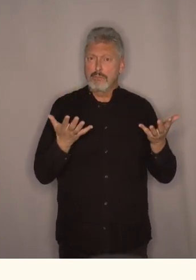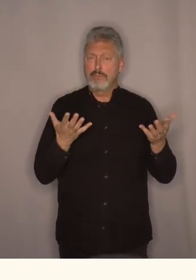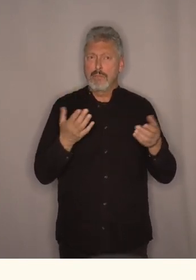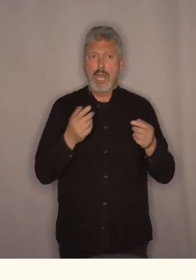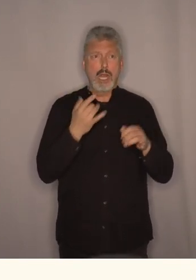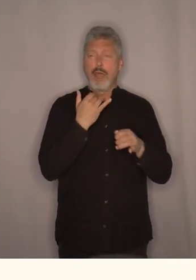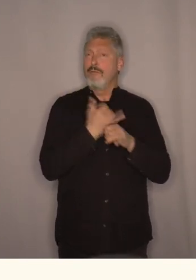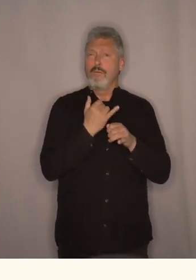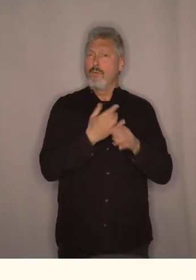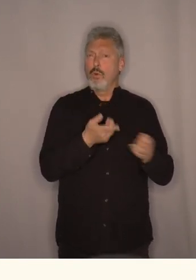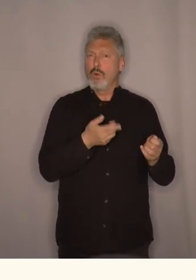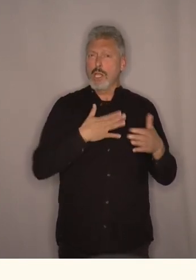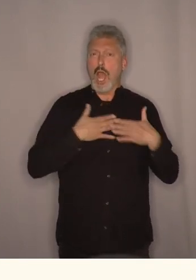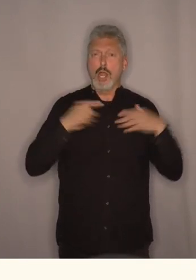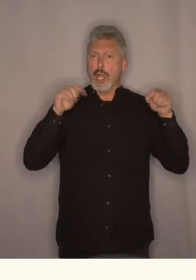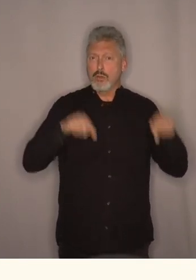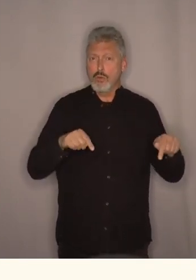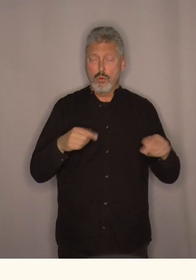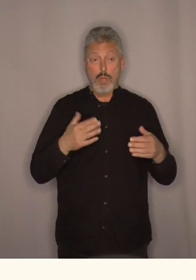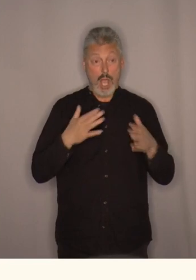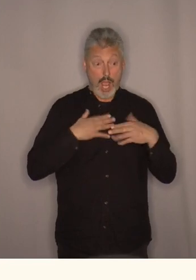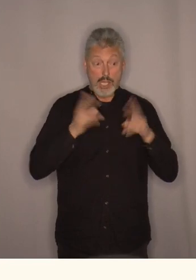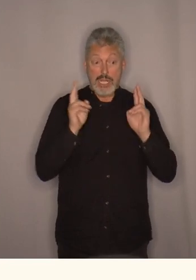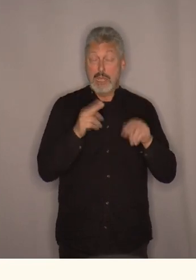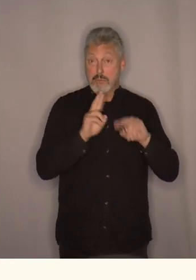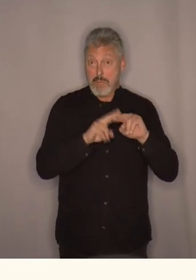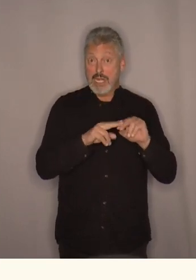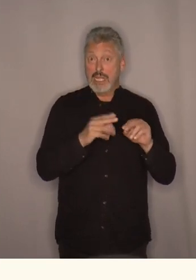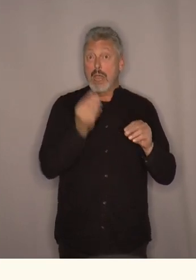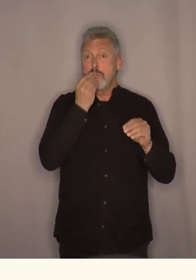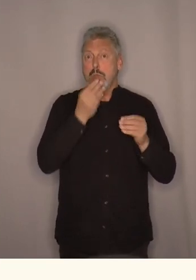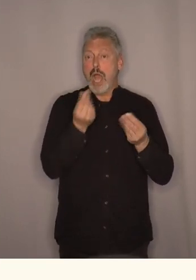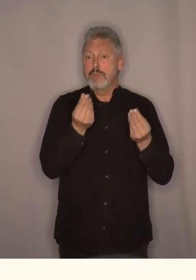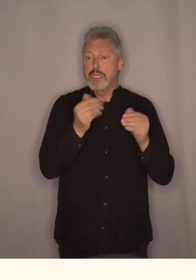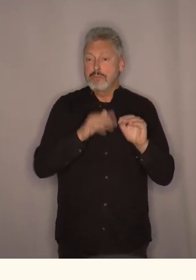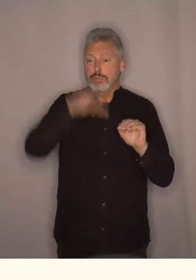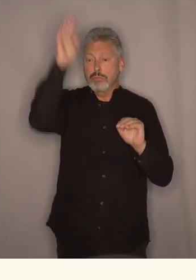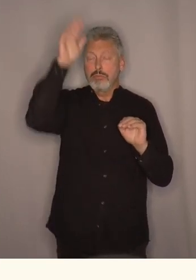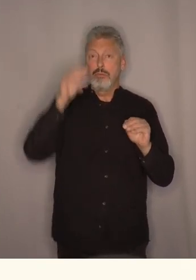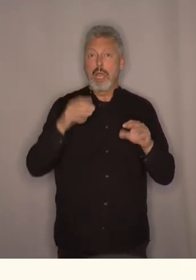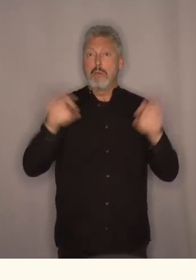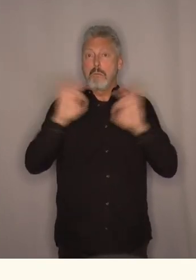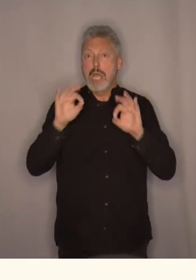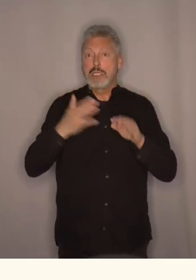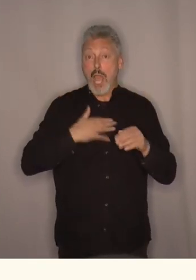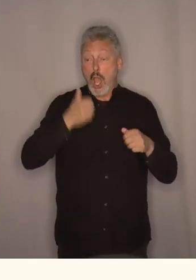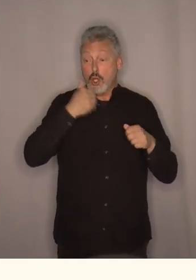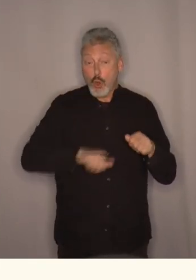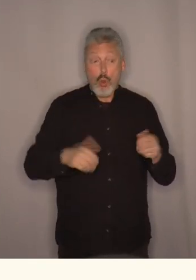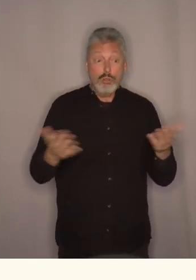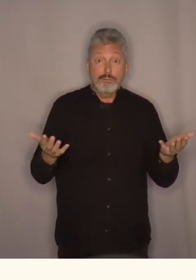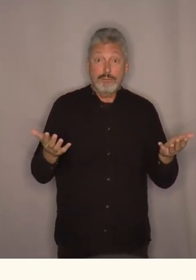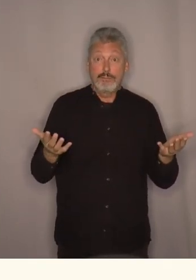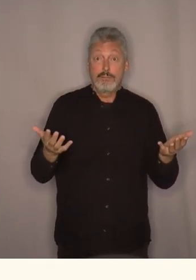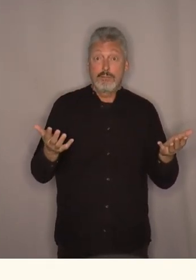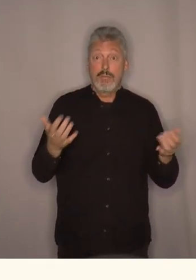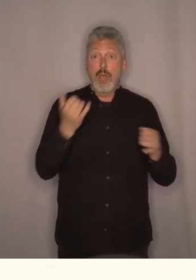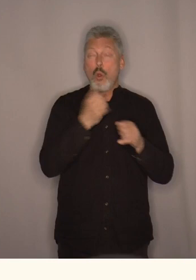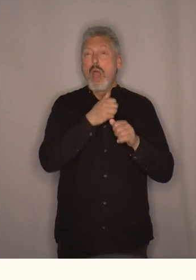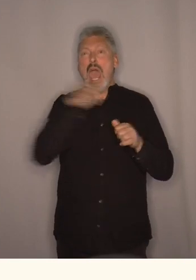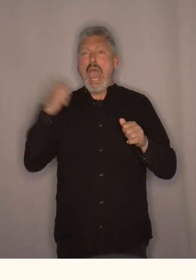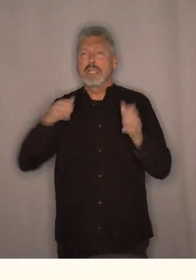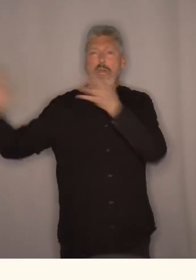det med de akkurat nå? Har de jo merket de økende matprisene? Har de råd til medisiner? Hvordan er det med ekstremvære?